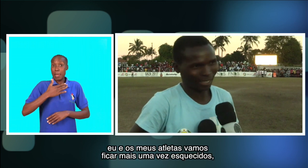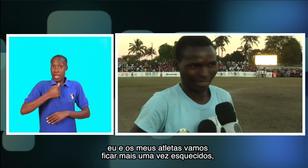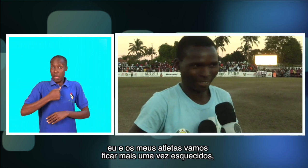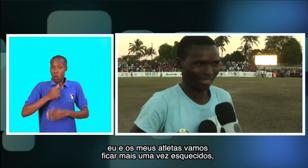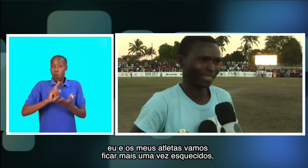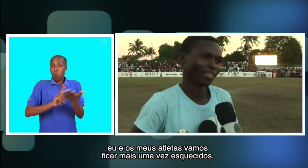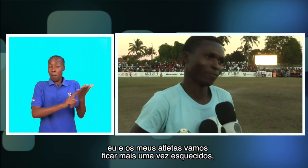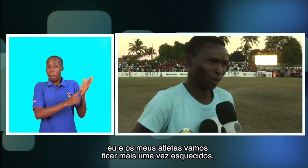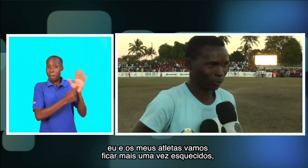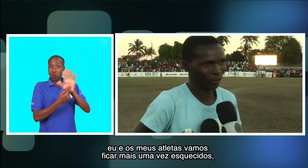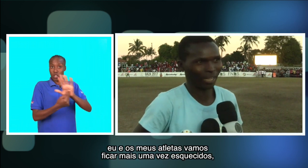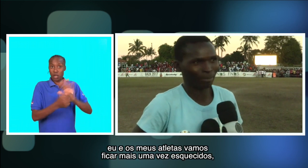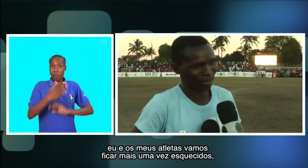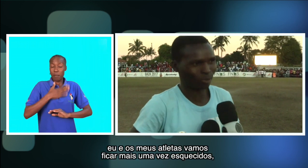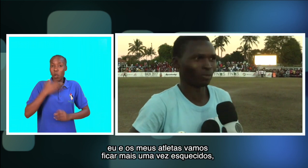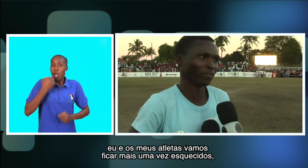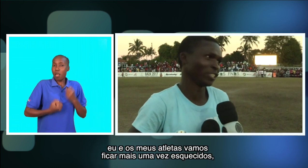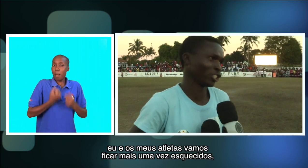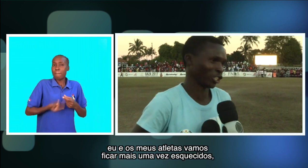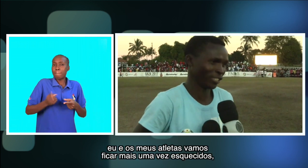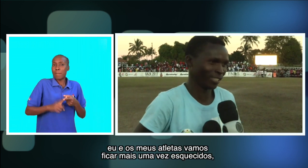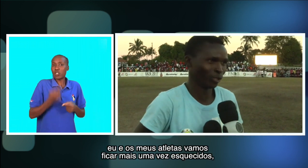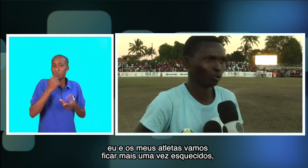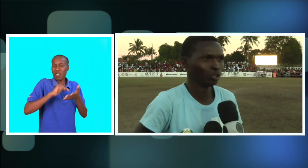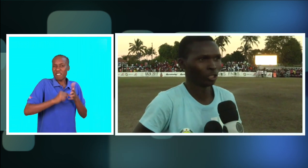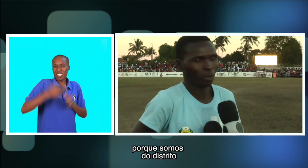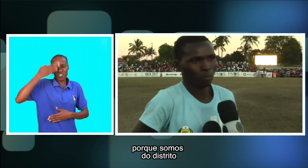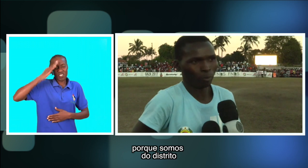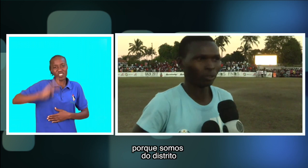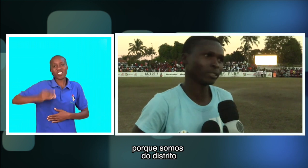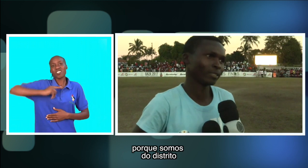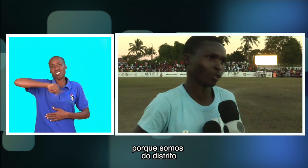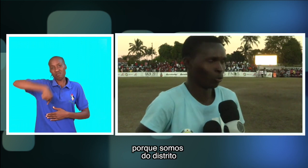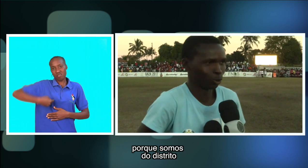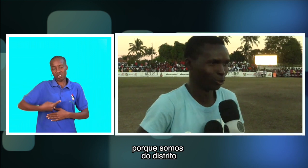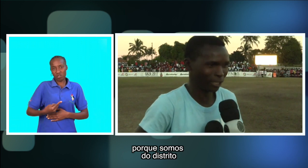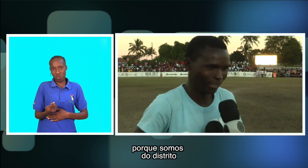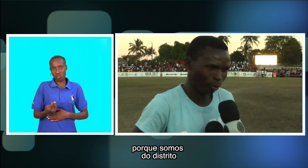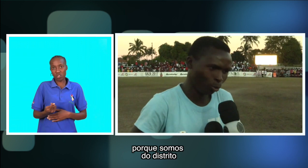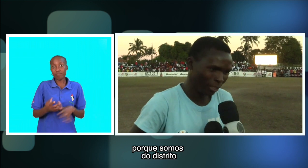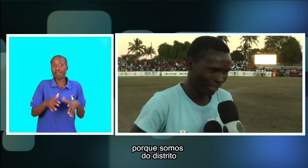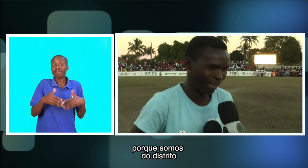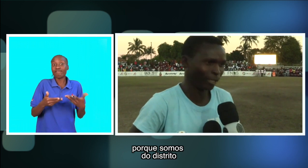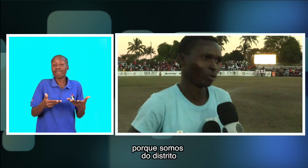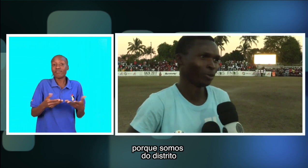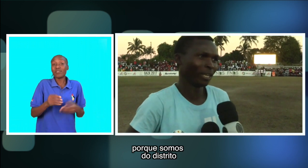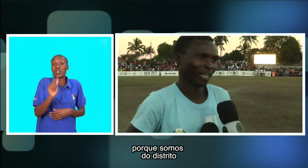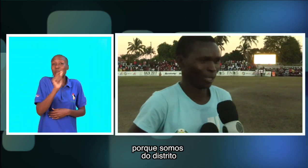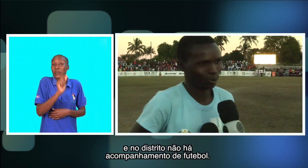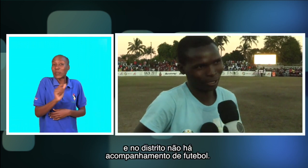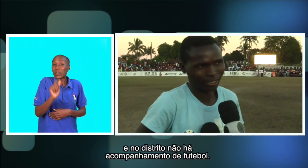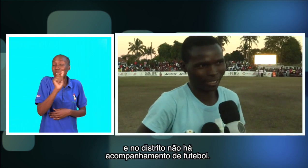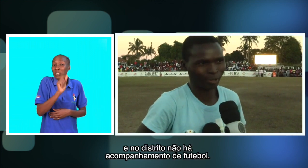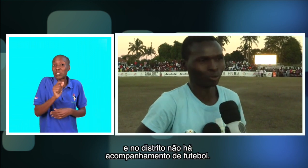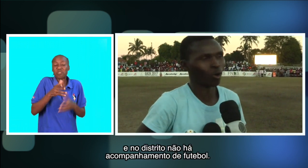atletas vamos ficar mais uma vez esquecidos por professores, nos Jogos Escolares E nos distritos no